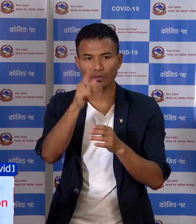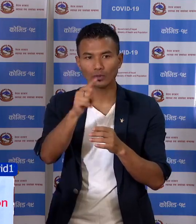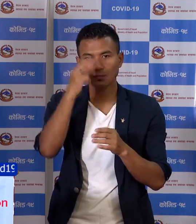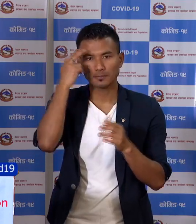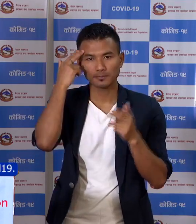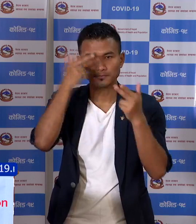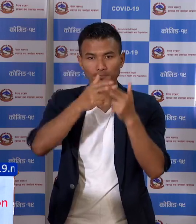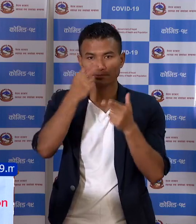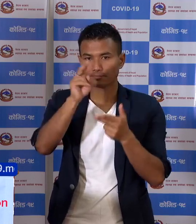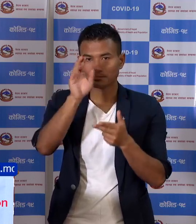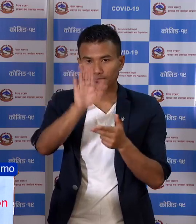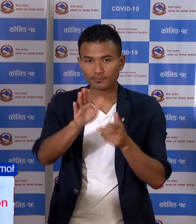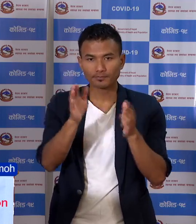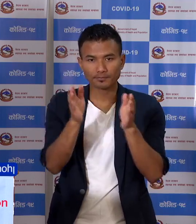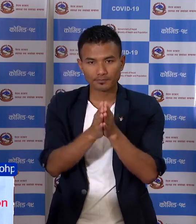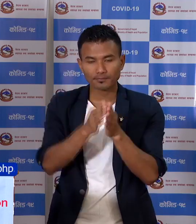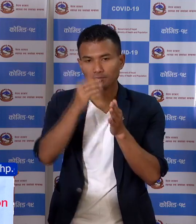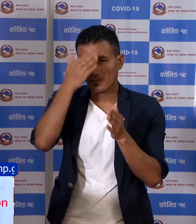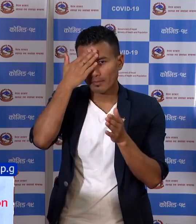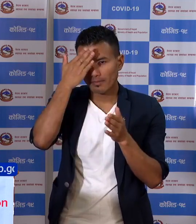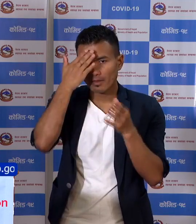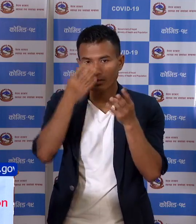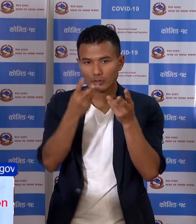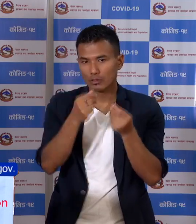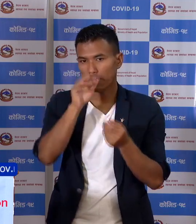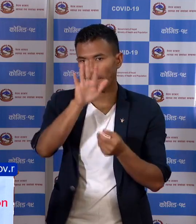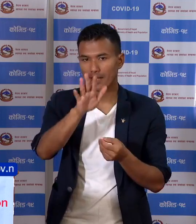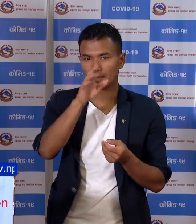पहिचान भयको छा एसरी कूल संक्रमित हुने को